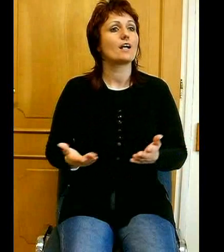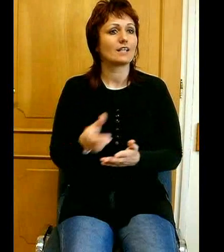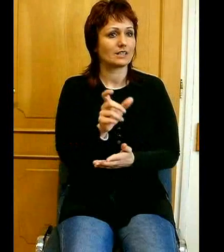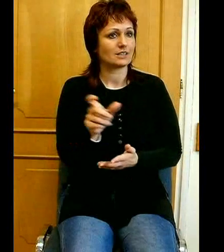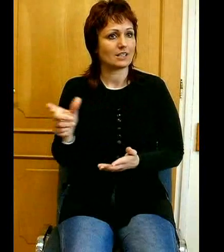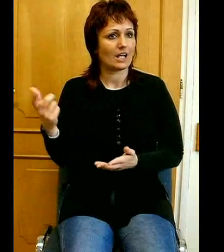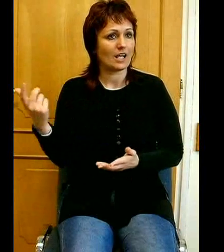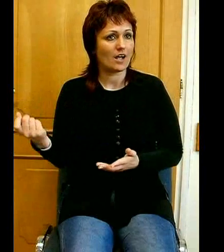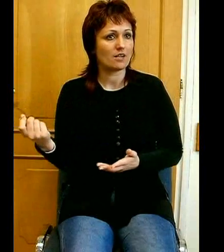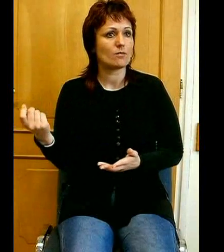a szentek közösségével.